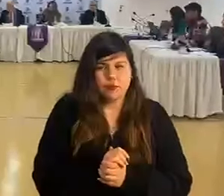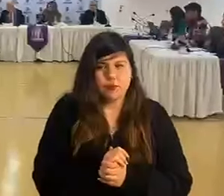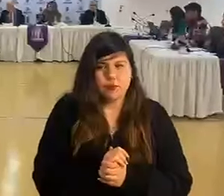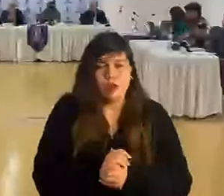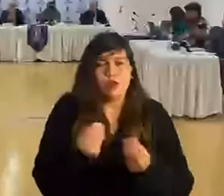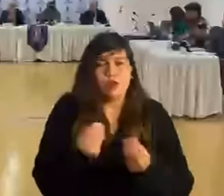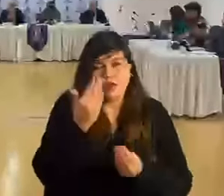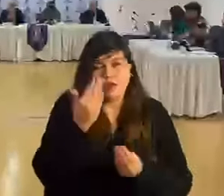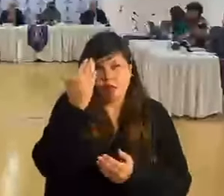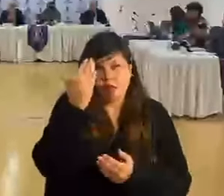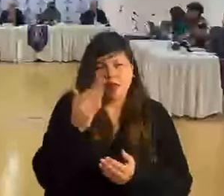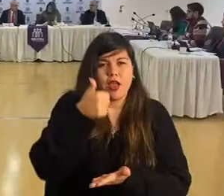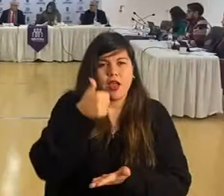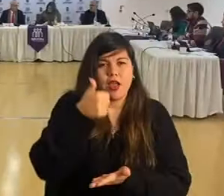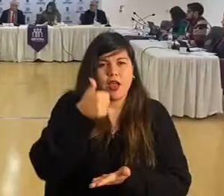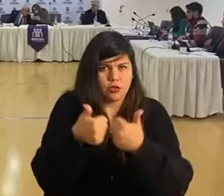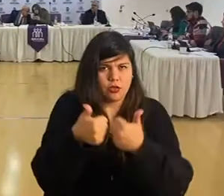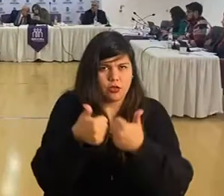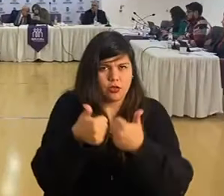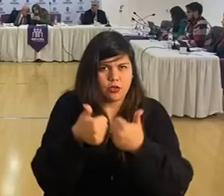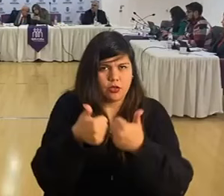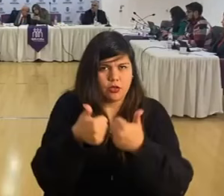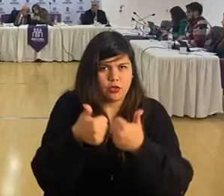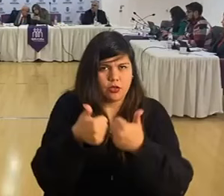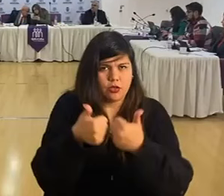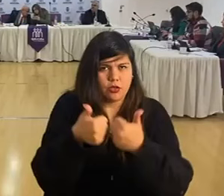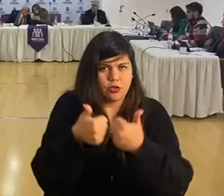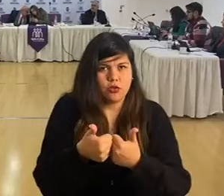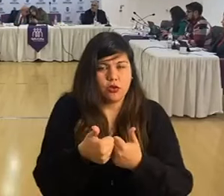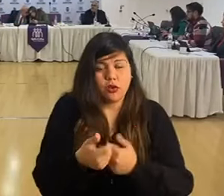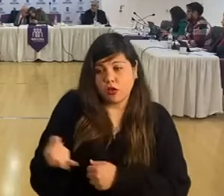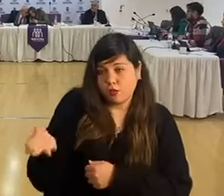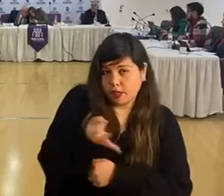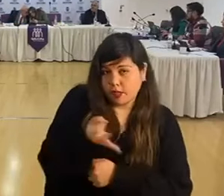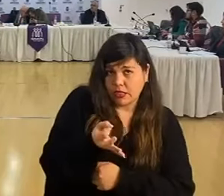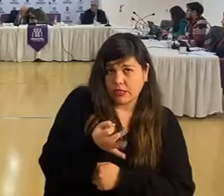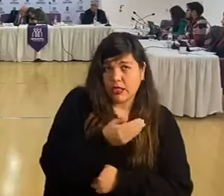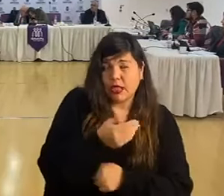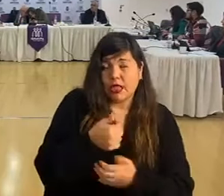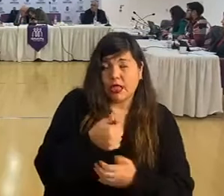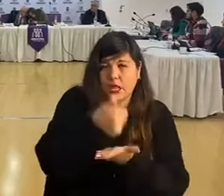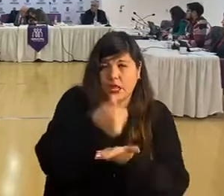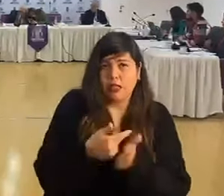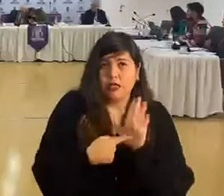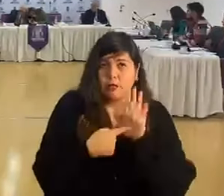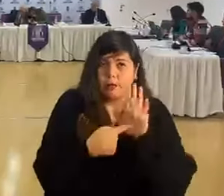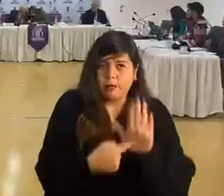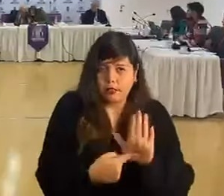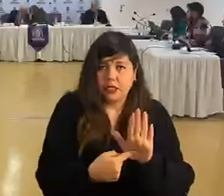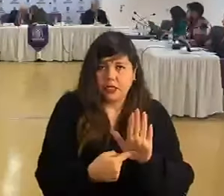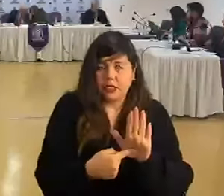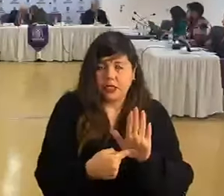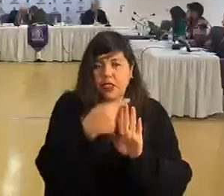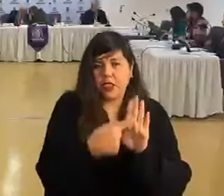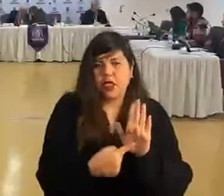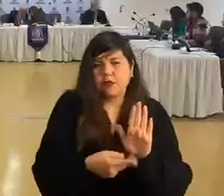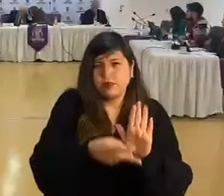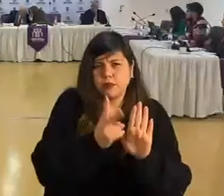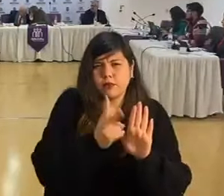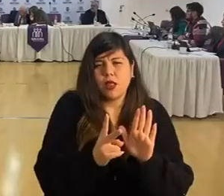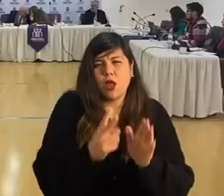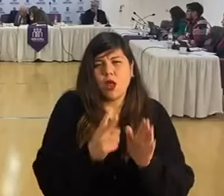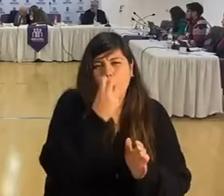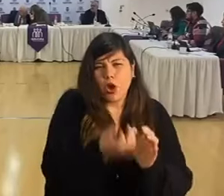Buenos días, alcaldesa. Buenos días, condicional alcaldesa. Voy a presentar la licitación de